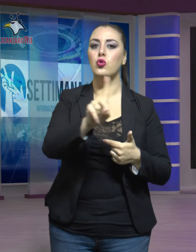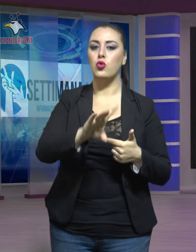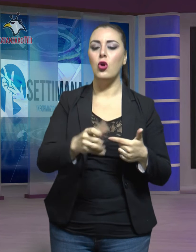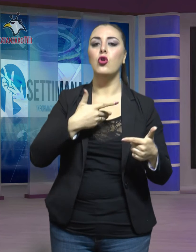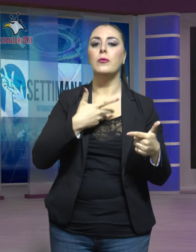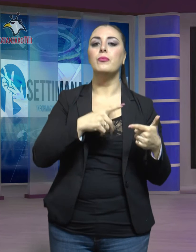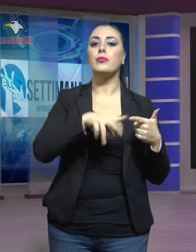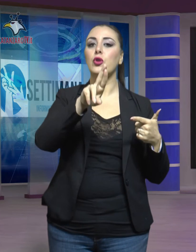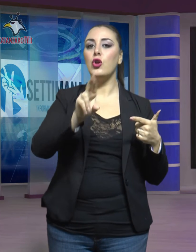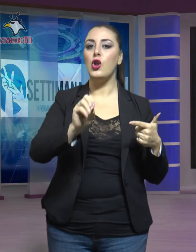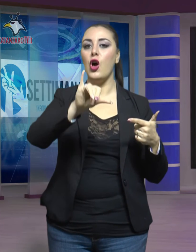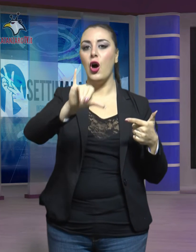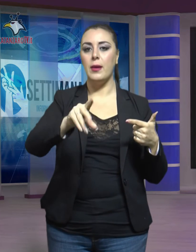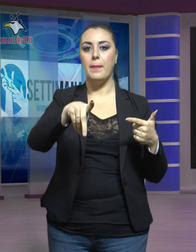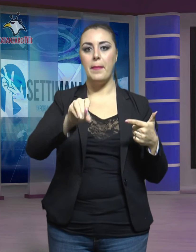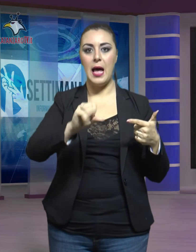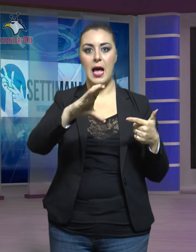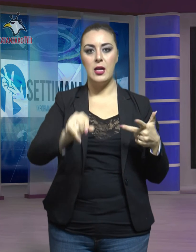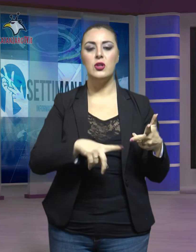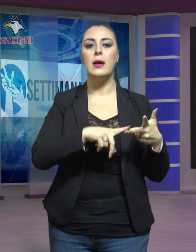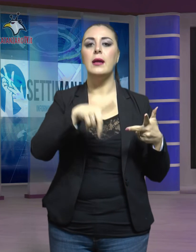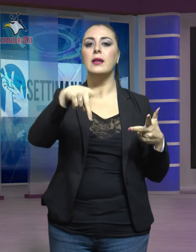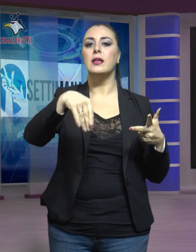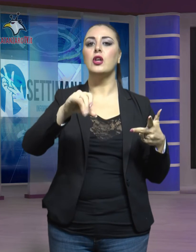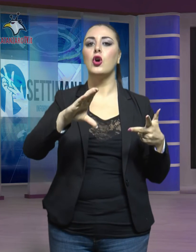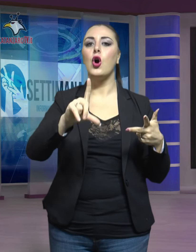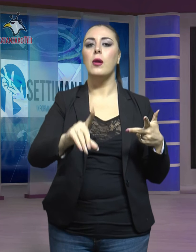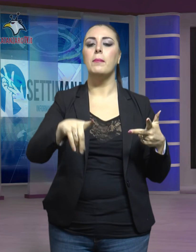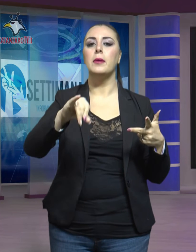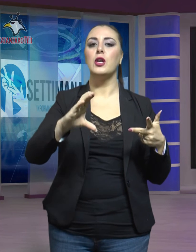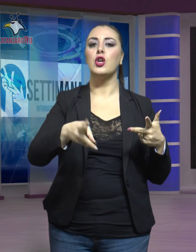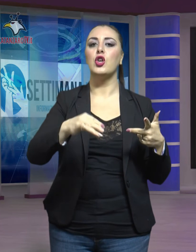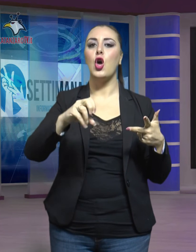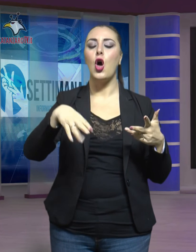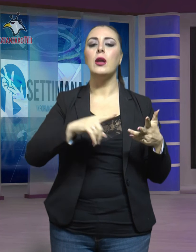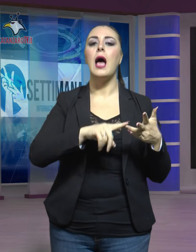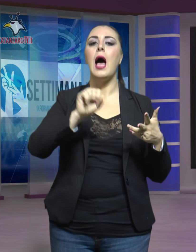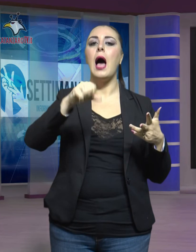Roy Paci, Micol Picchioni e Ambrogio Sparagna.